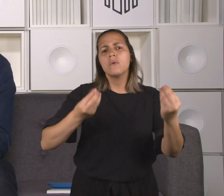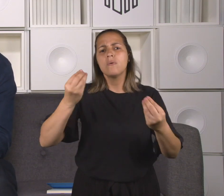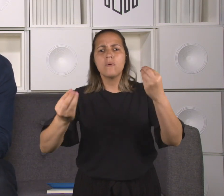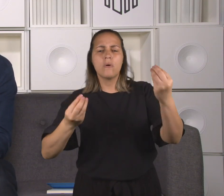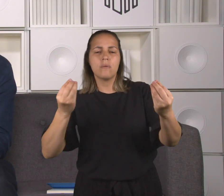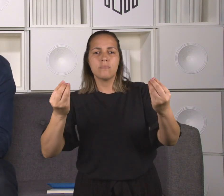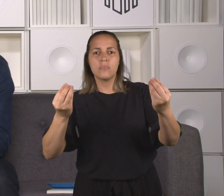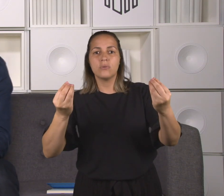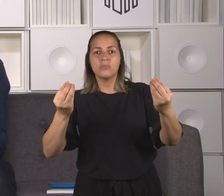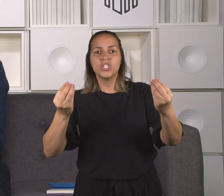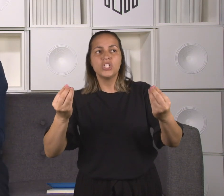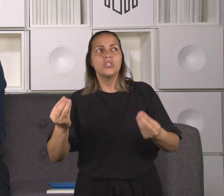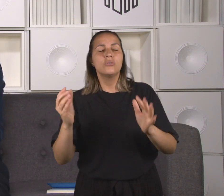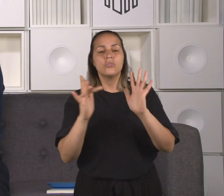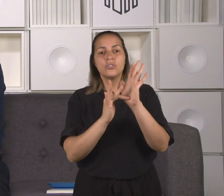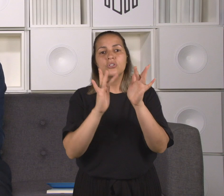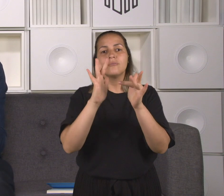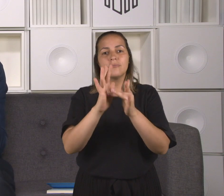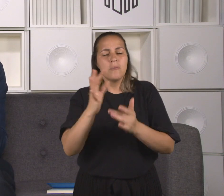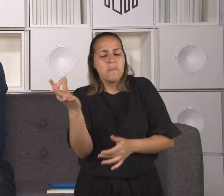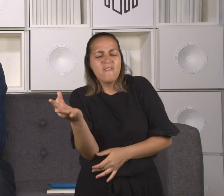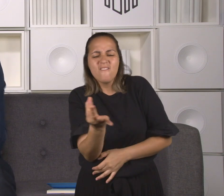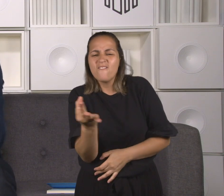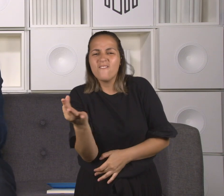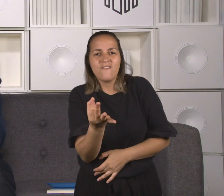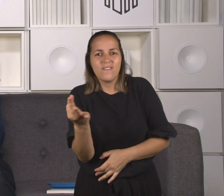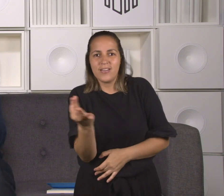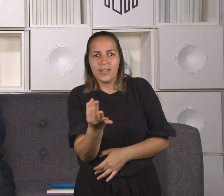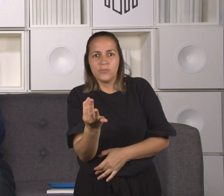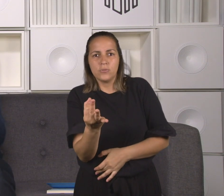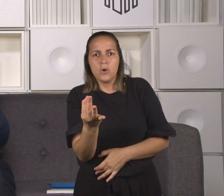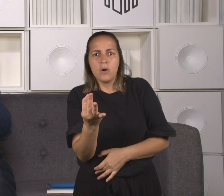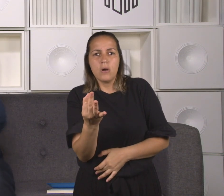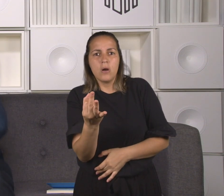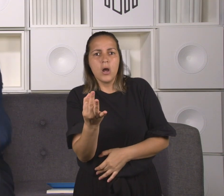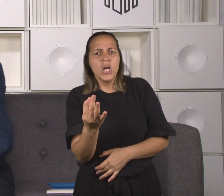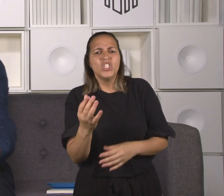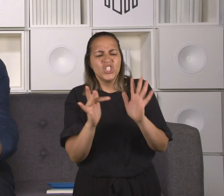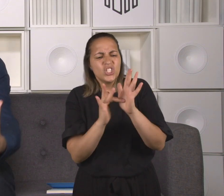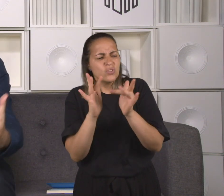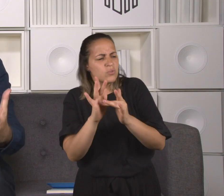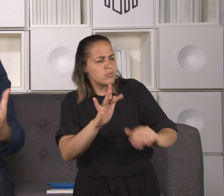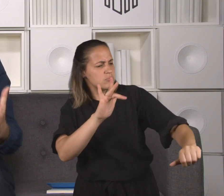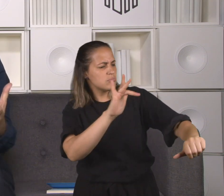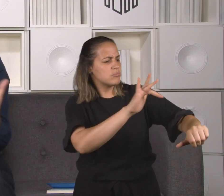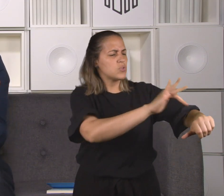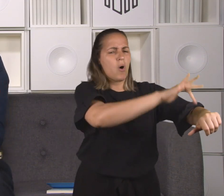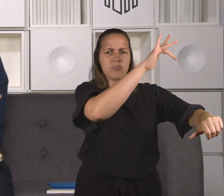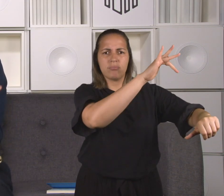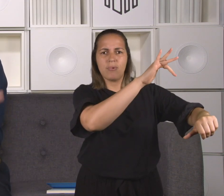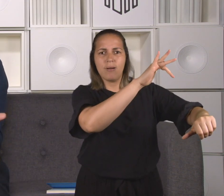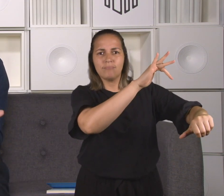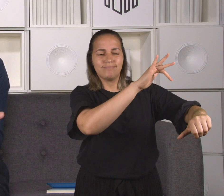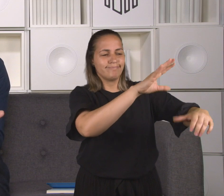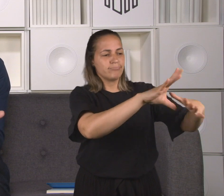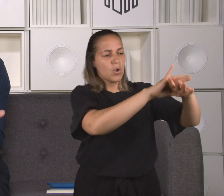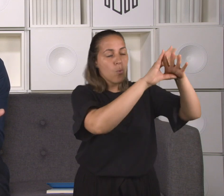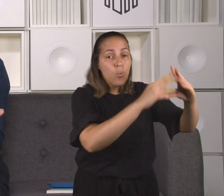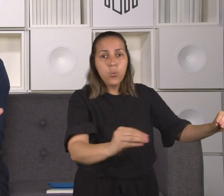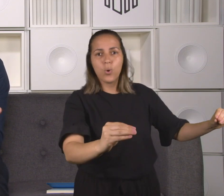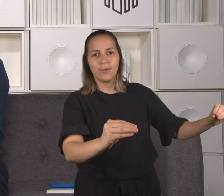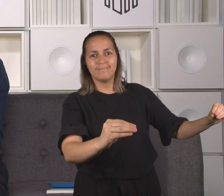aconteceria se uma mosca caísse dentro da água benta. A mosca